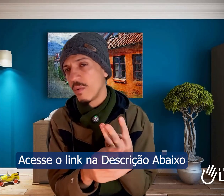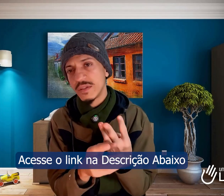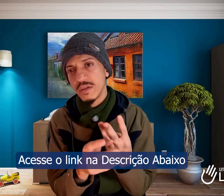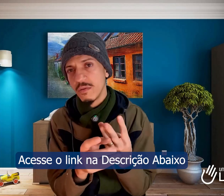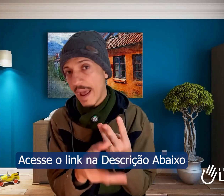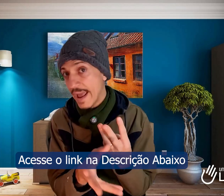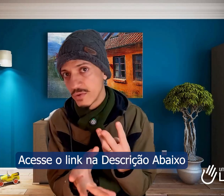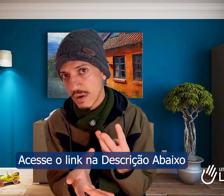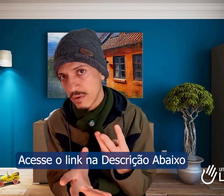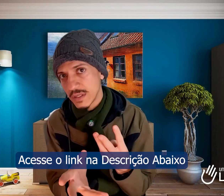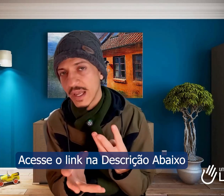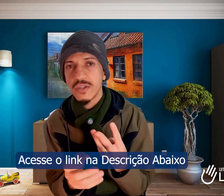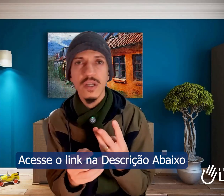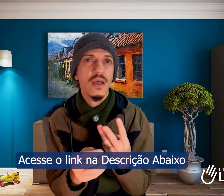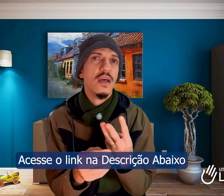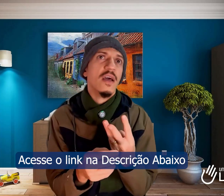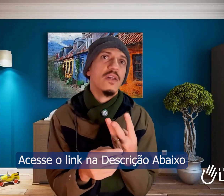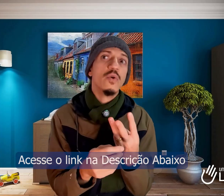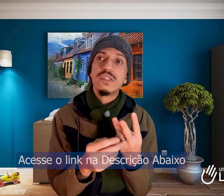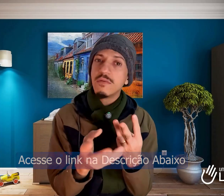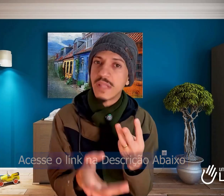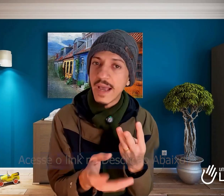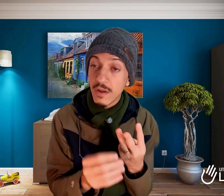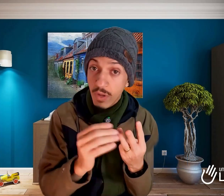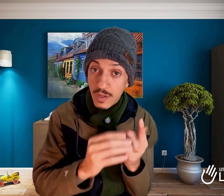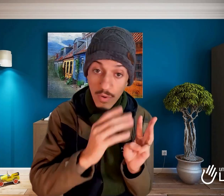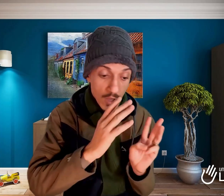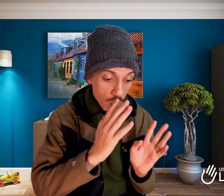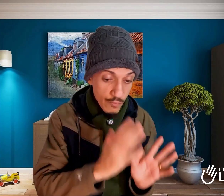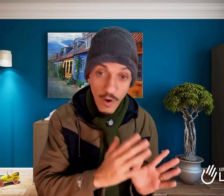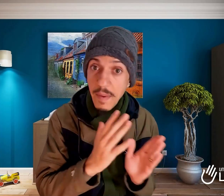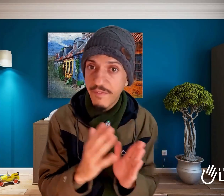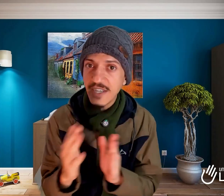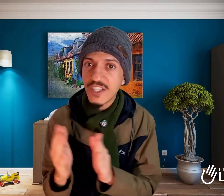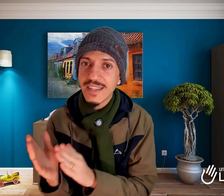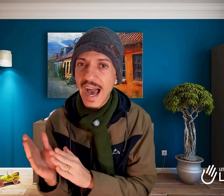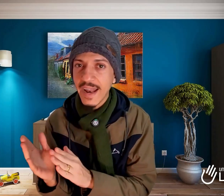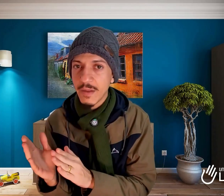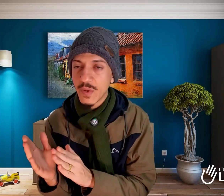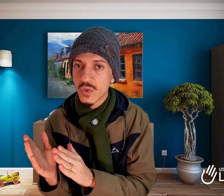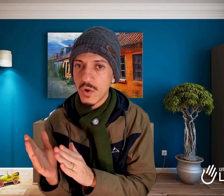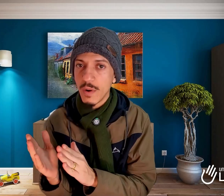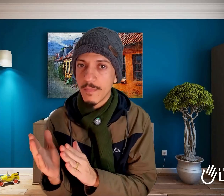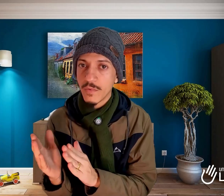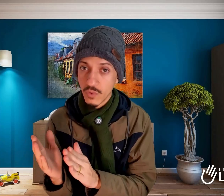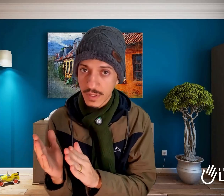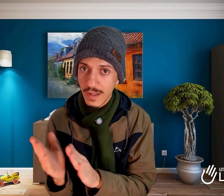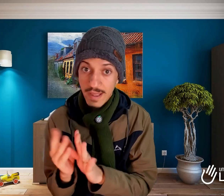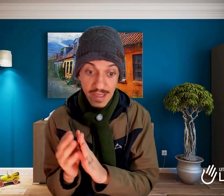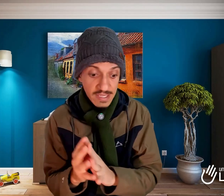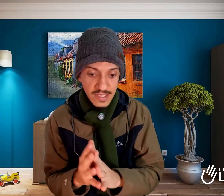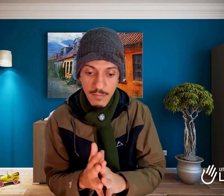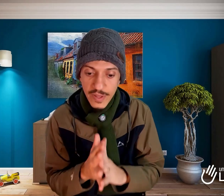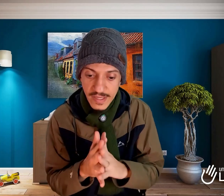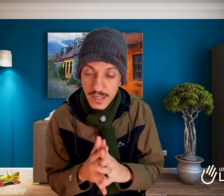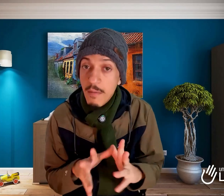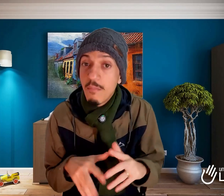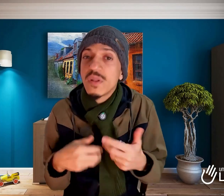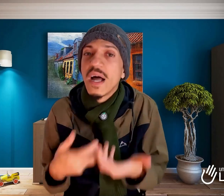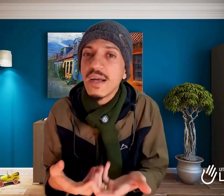o ensino médio, adolescente, o ensino técnico. Então, conforme a faixa etária da pessoa surda, existem muitas mudanças